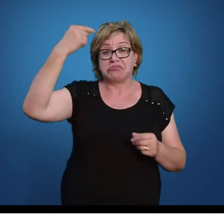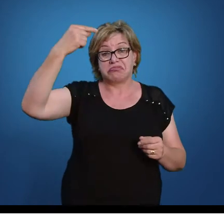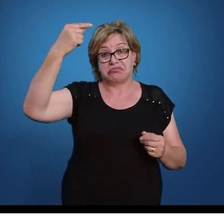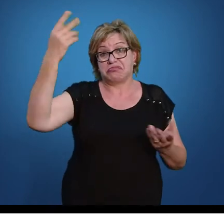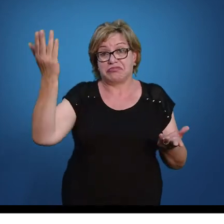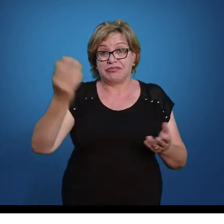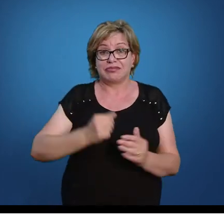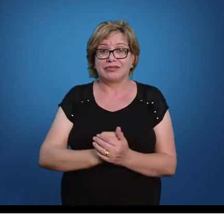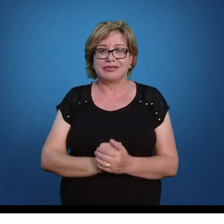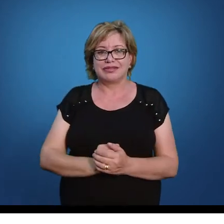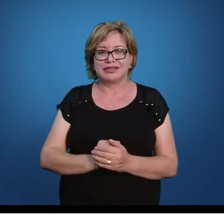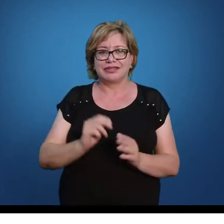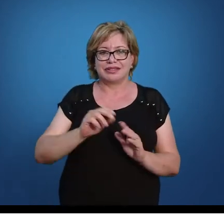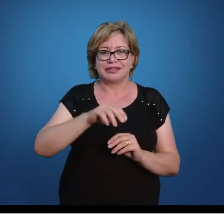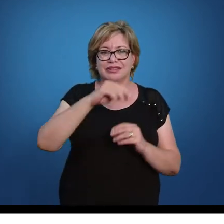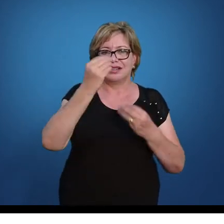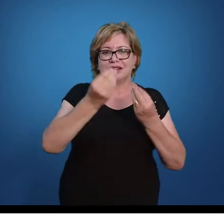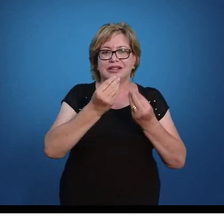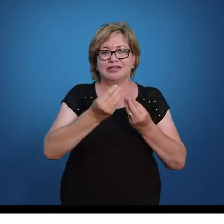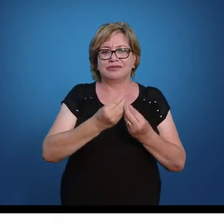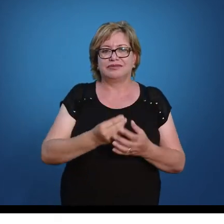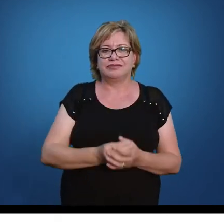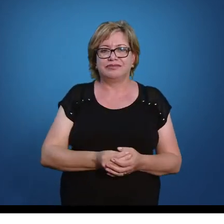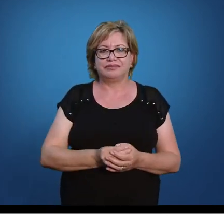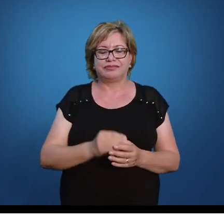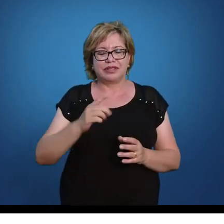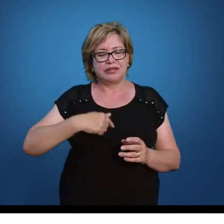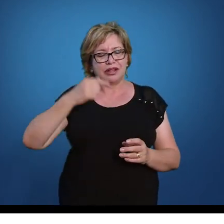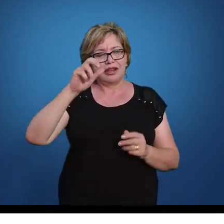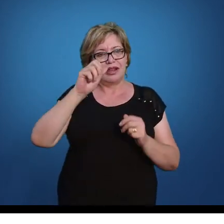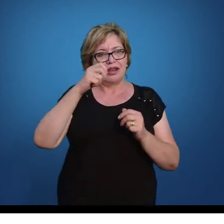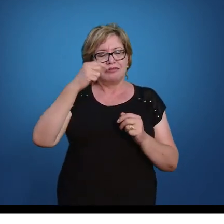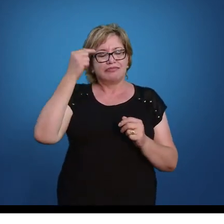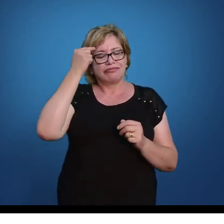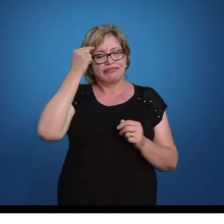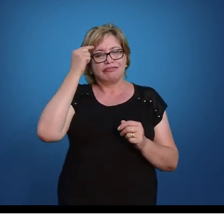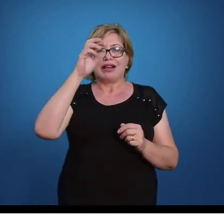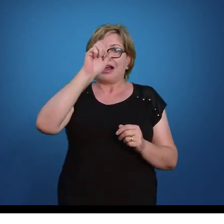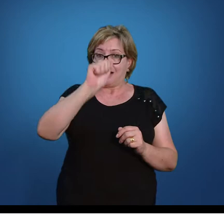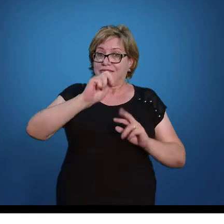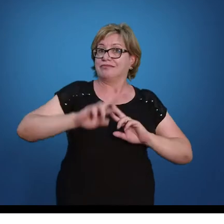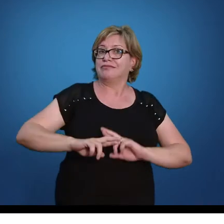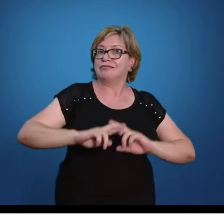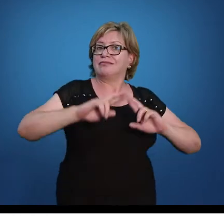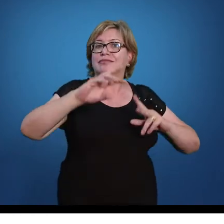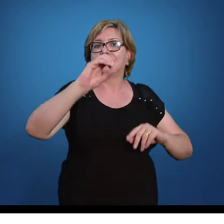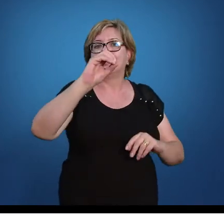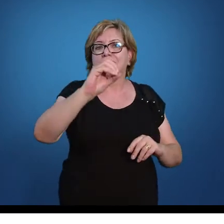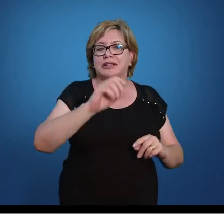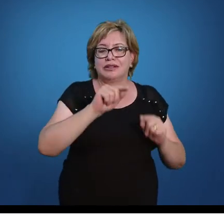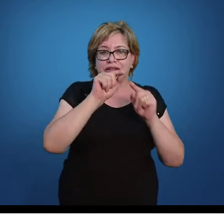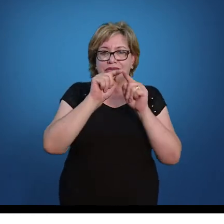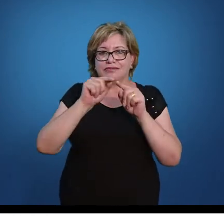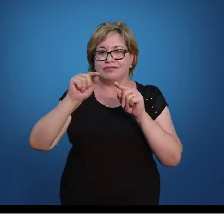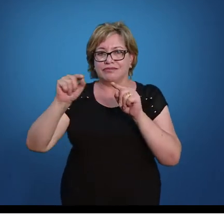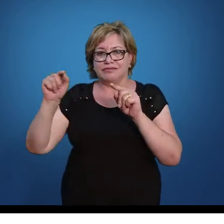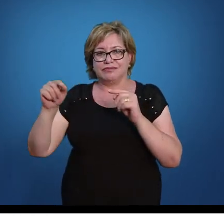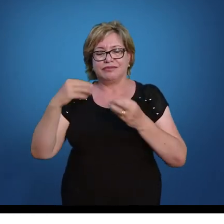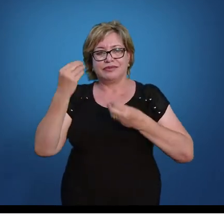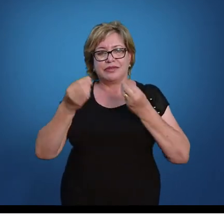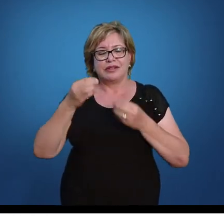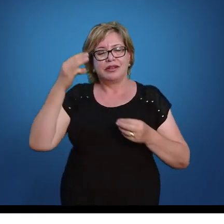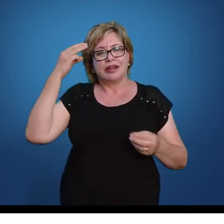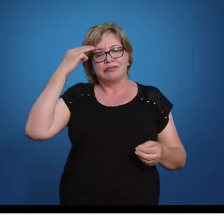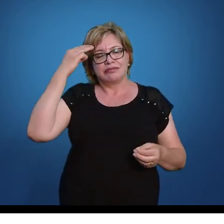primeiro grau. Então, eu não coloquei ali, mas subentende-se que esse A é diferente de zero. Aí vem a expressão, que você pode